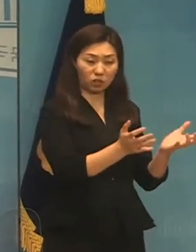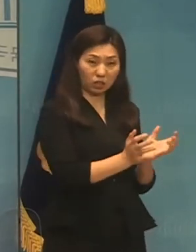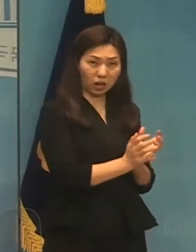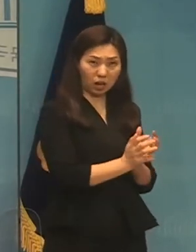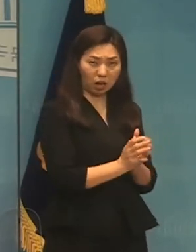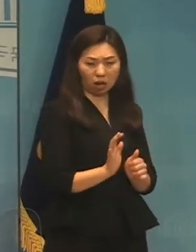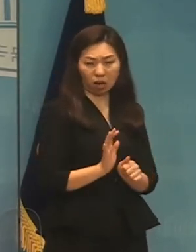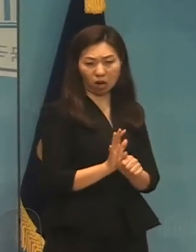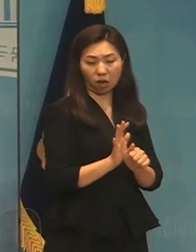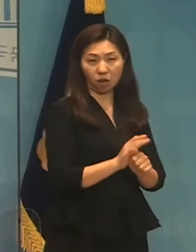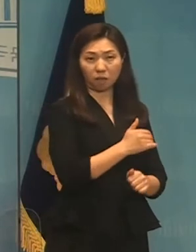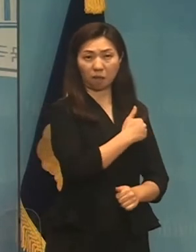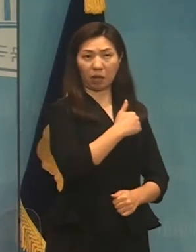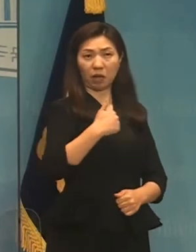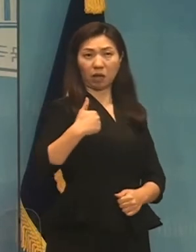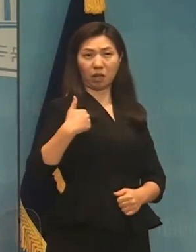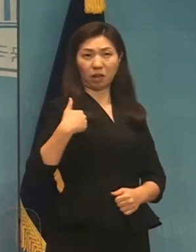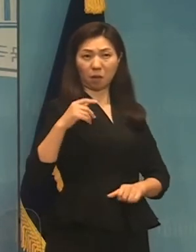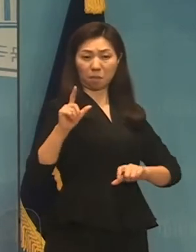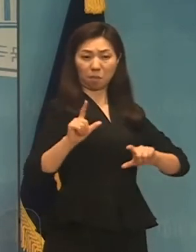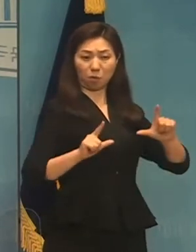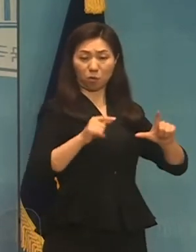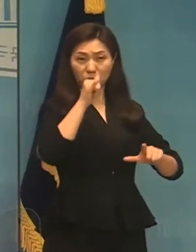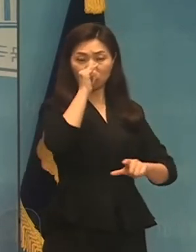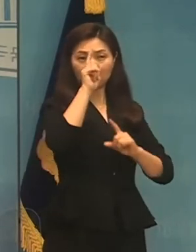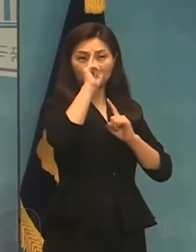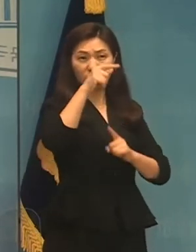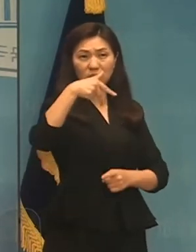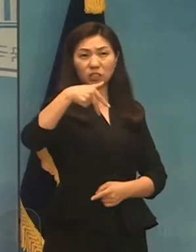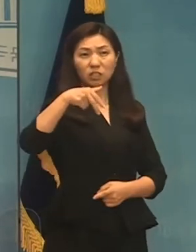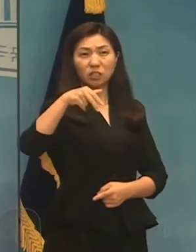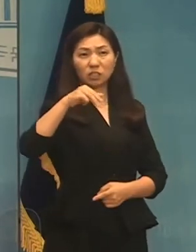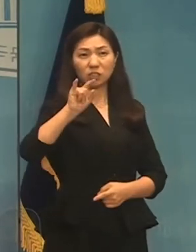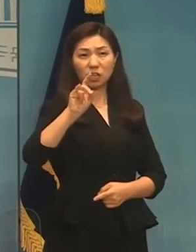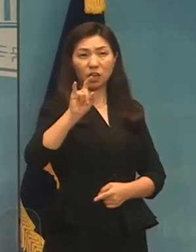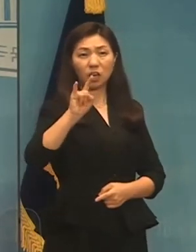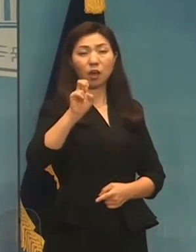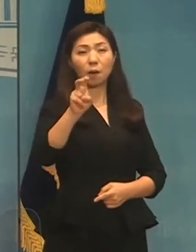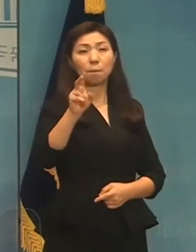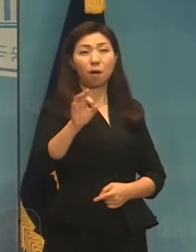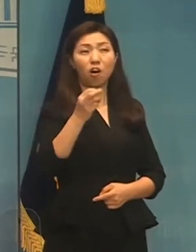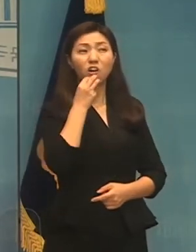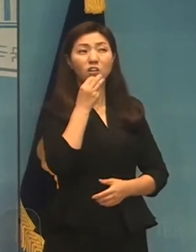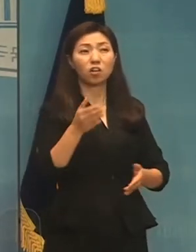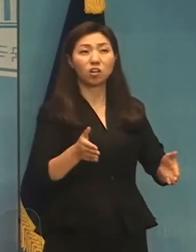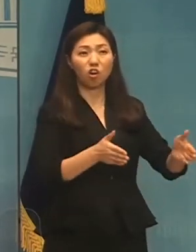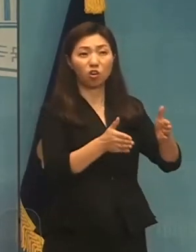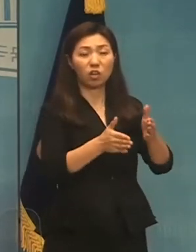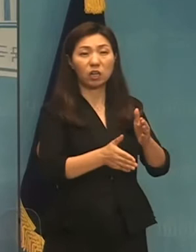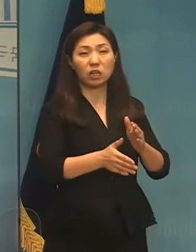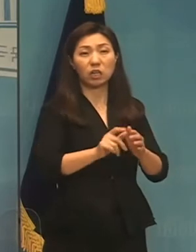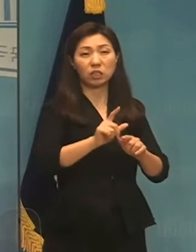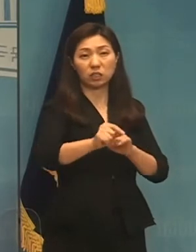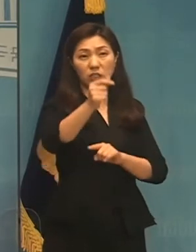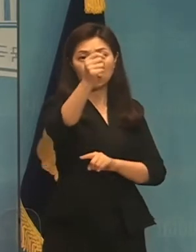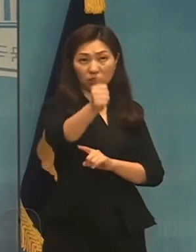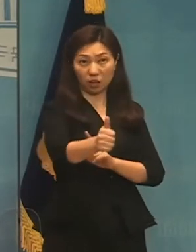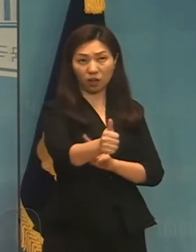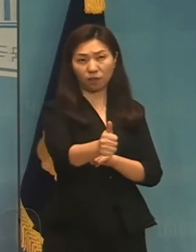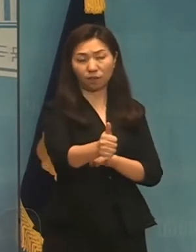등여하고 기세 등등한 이재명 경기 기사가 엊그제 대북 정책이라는 것을 발표했습니다.